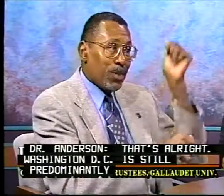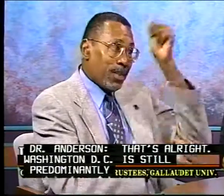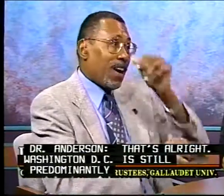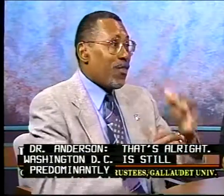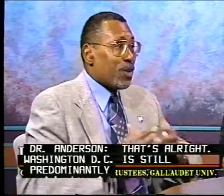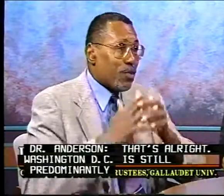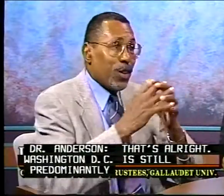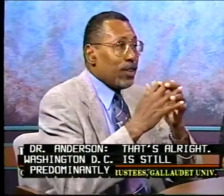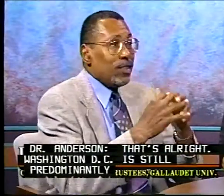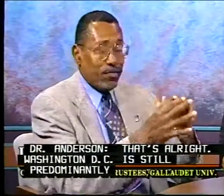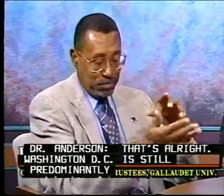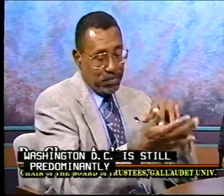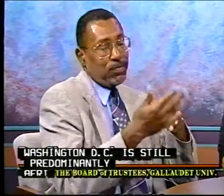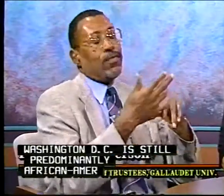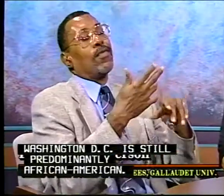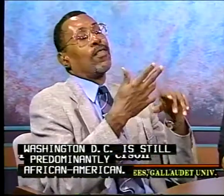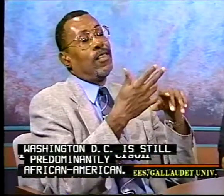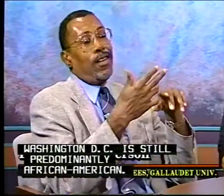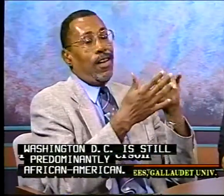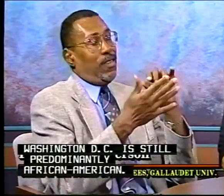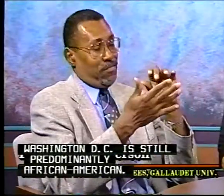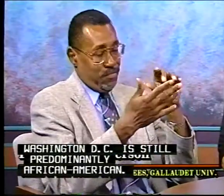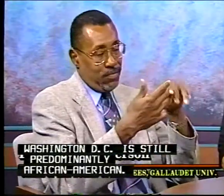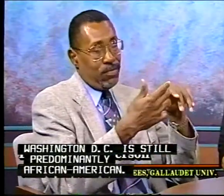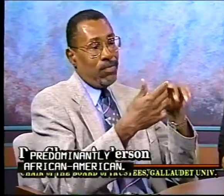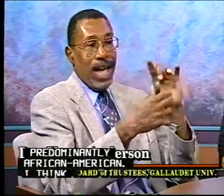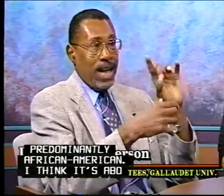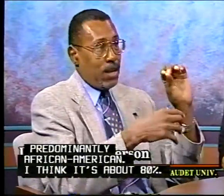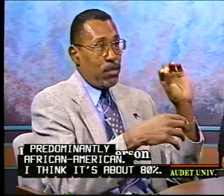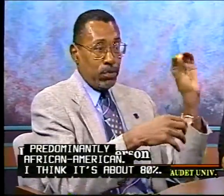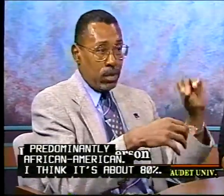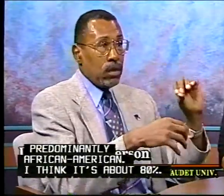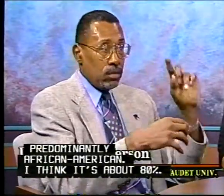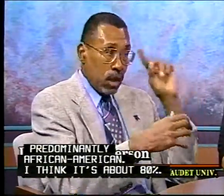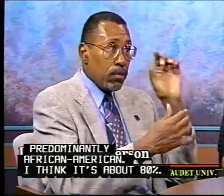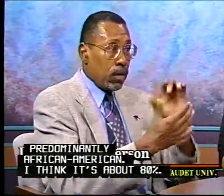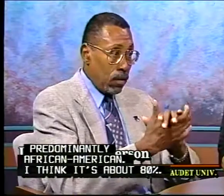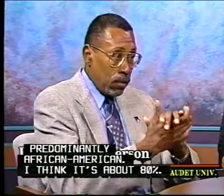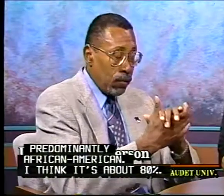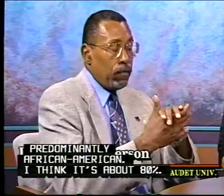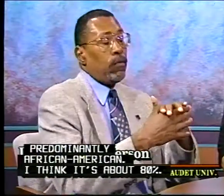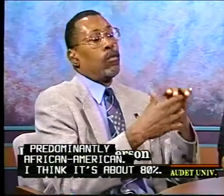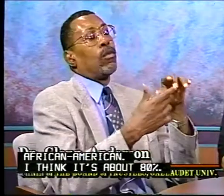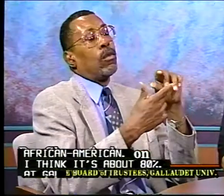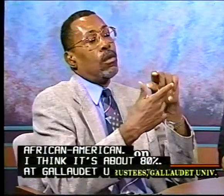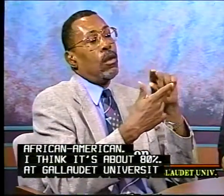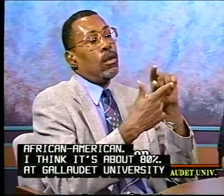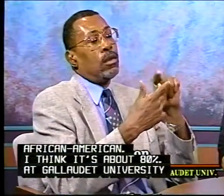Washington, D.C. is still predominantly African-American. 80%. I think it's about 80%.